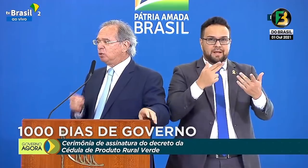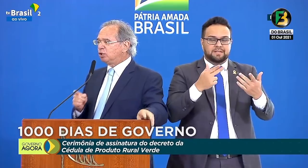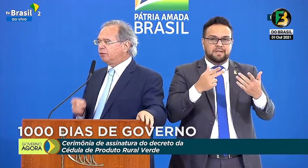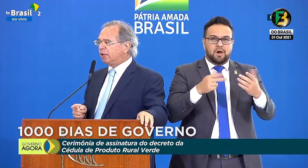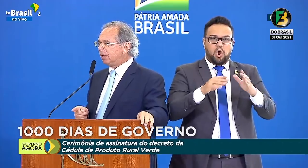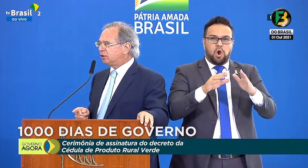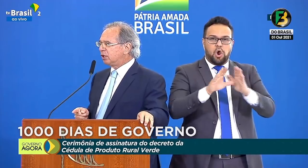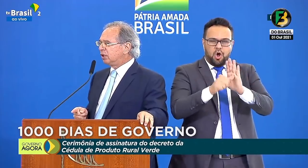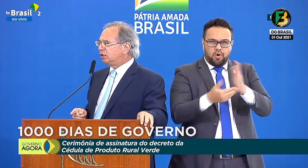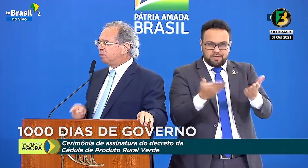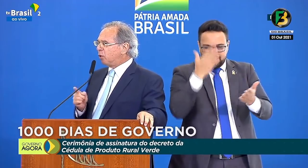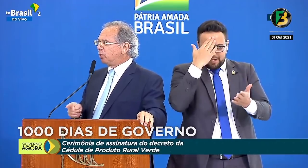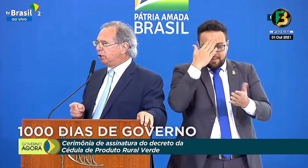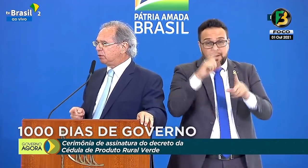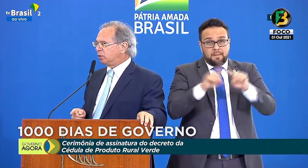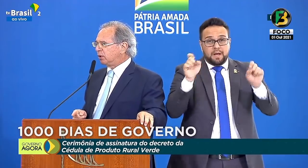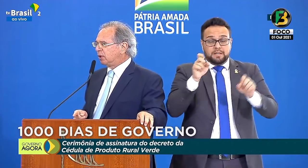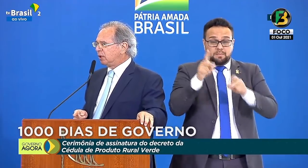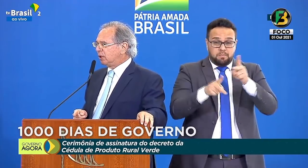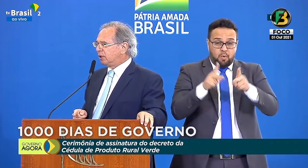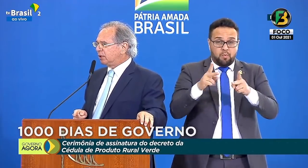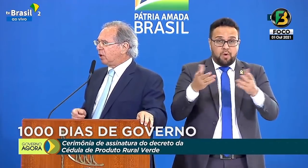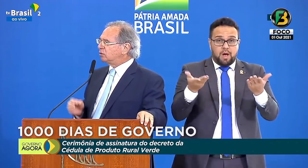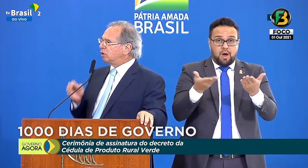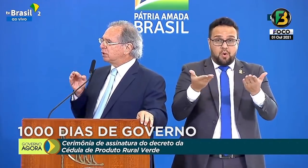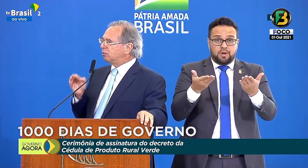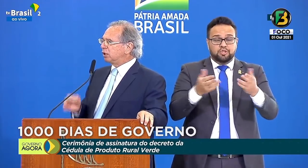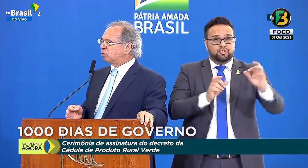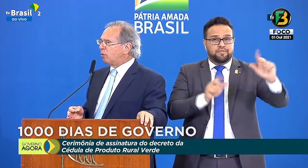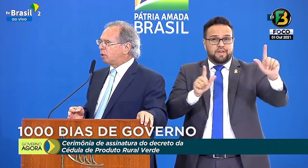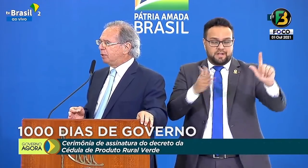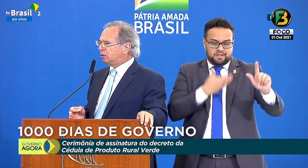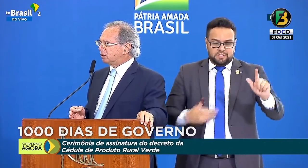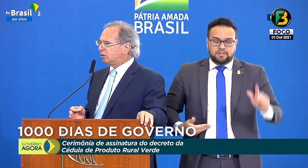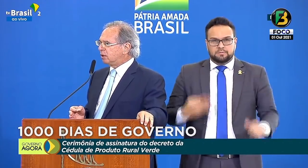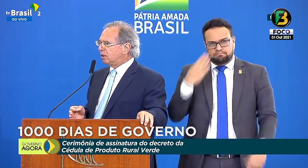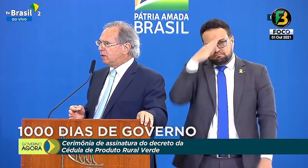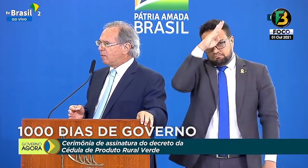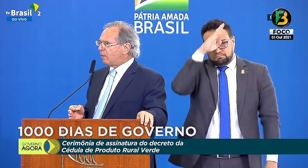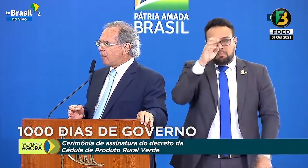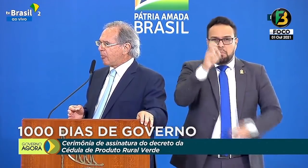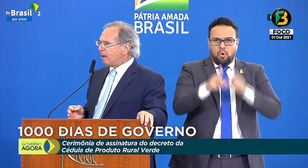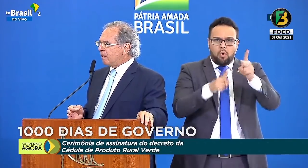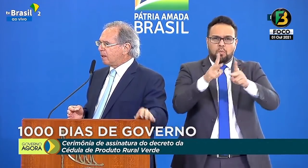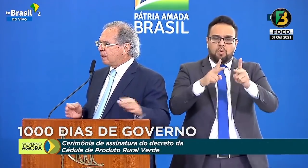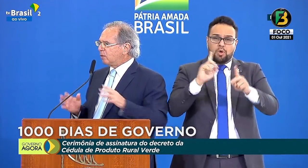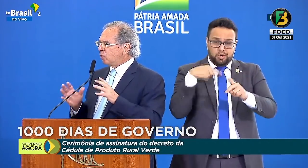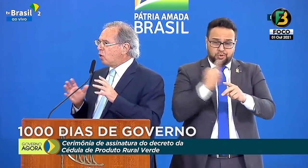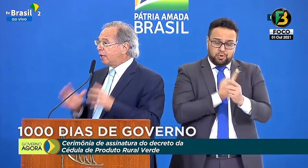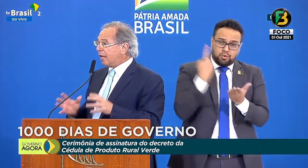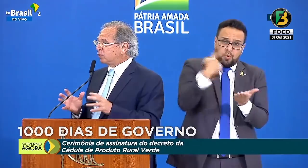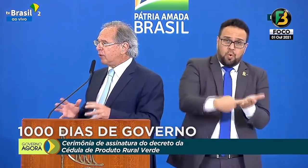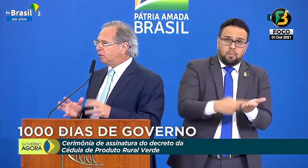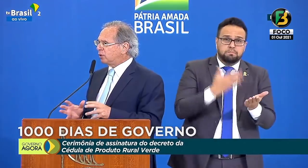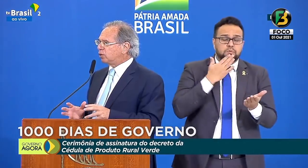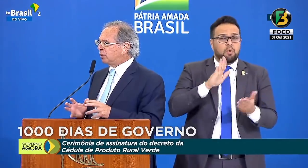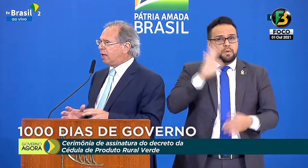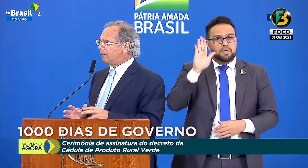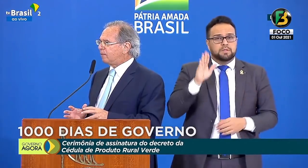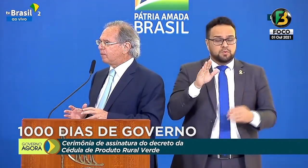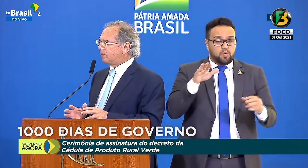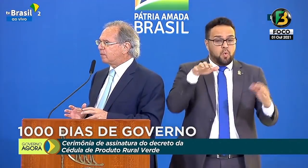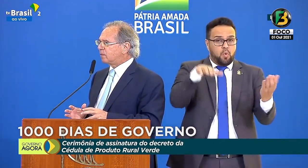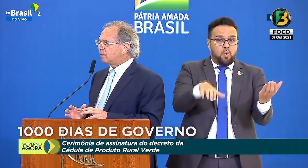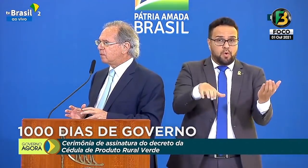é muito diferente de populismo. Então, nós temos esse compromisso, o Congresso vai nos